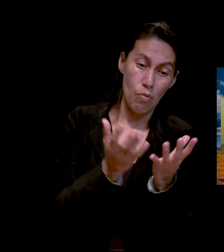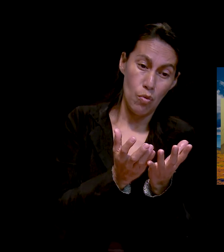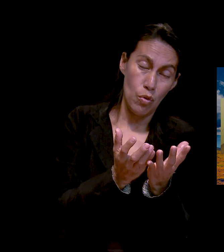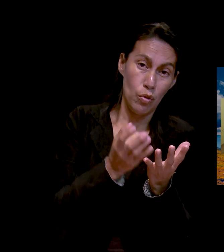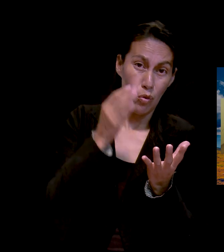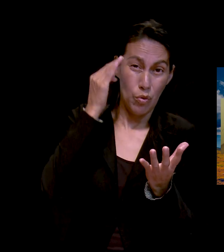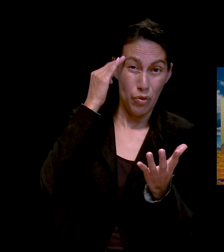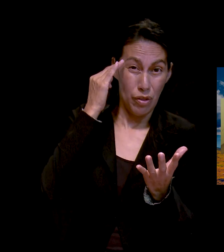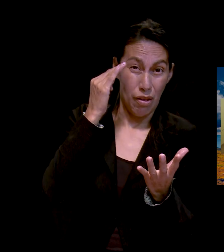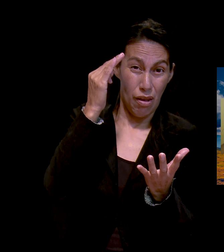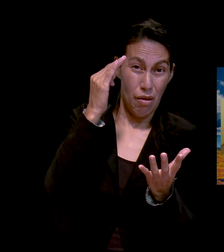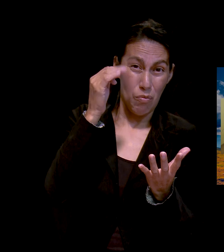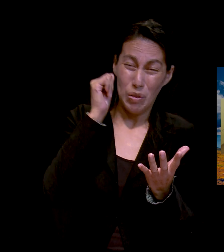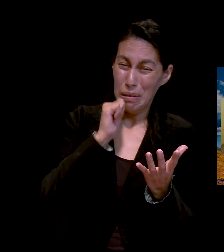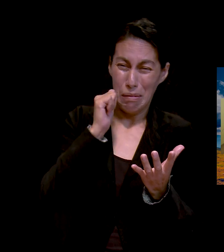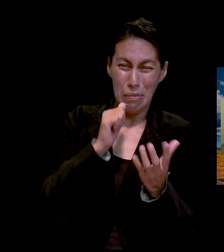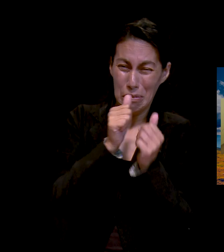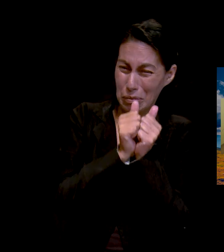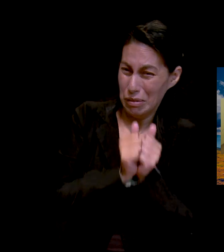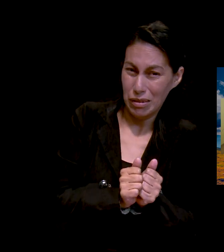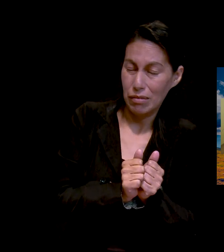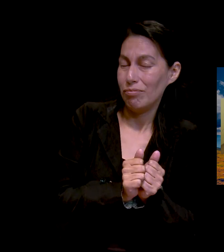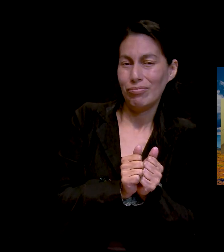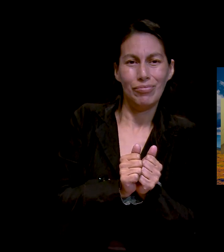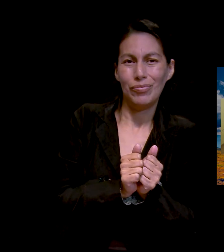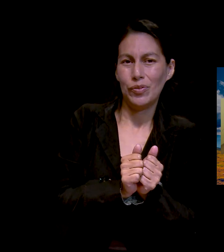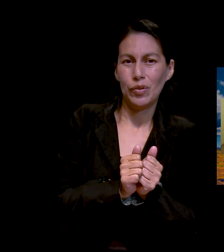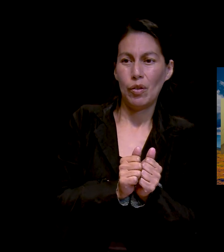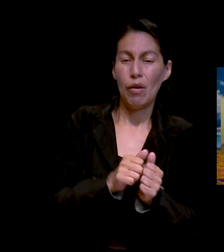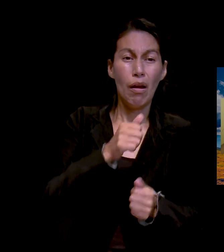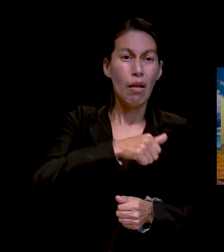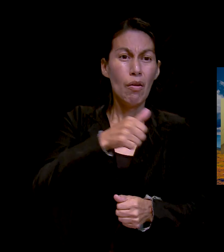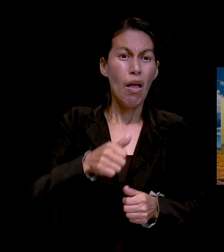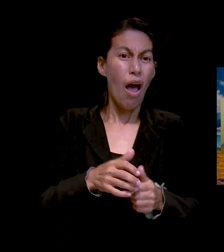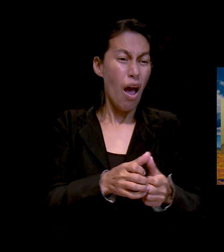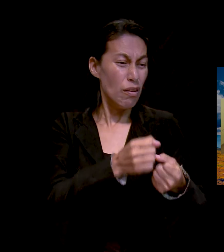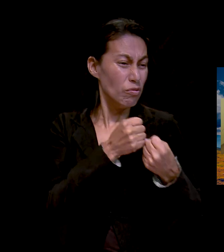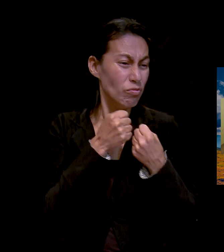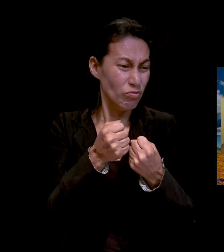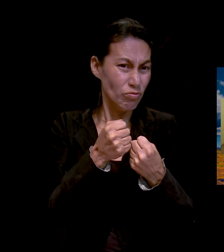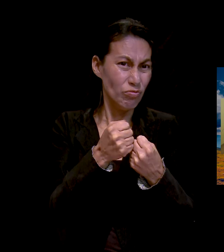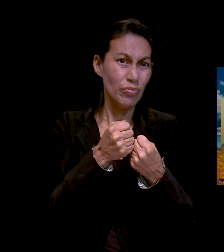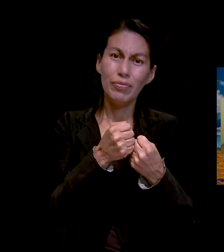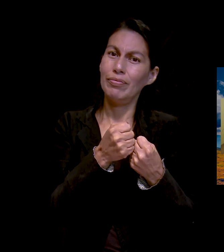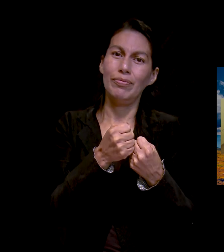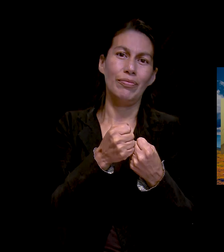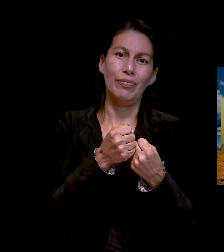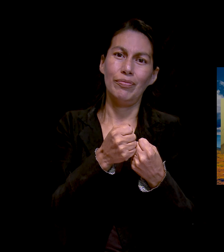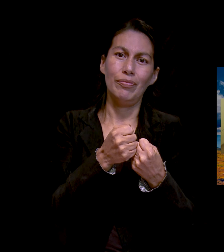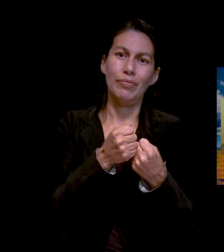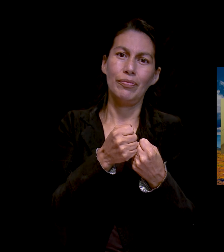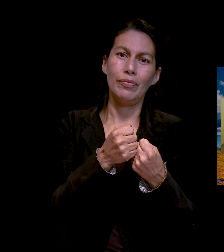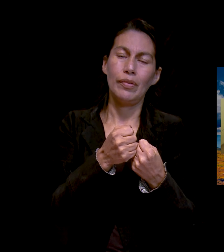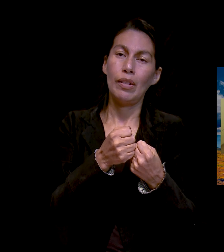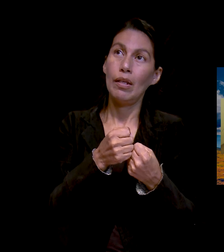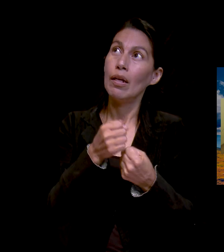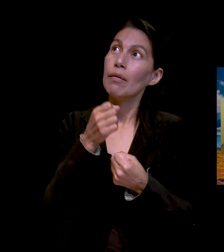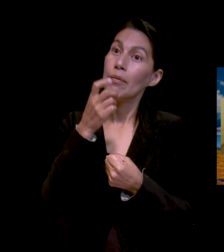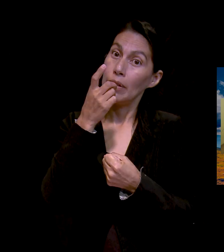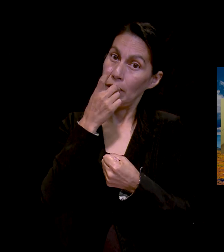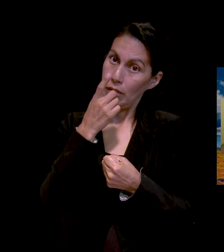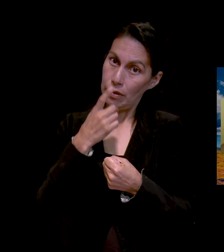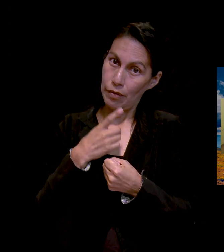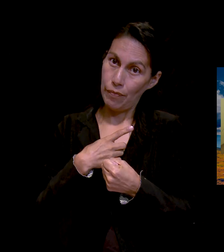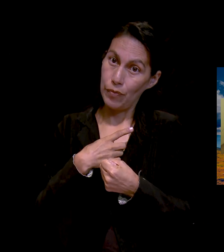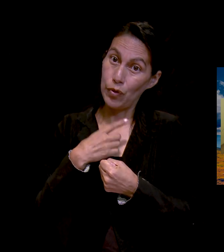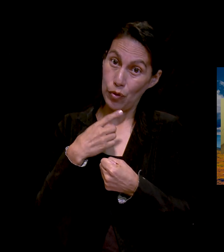aferremos a estas cosas. Y ella nos decía, yo quiero algo y yo se lo estoy pidiendo a Dios. Y